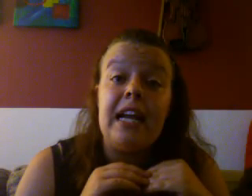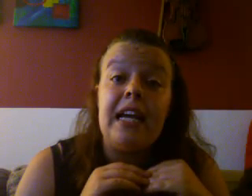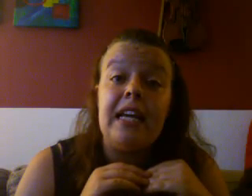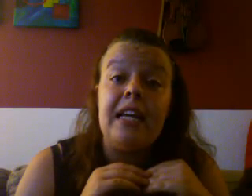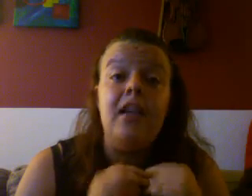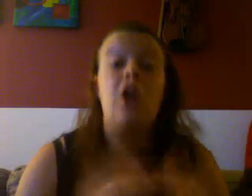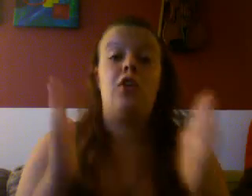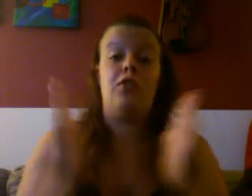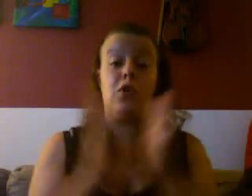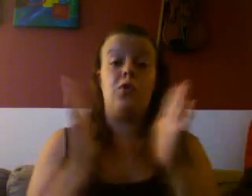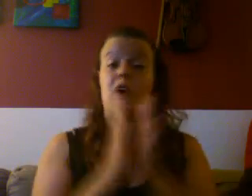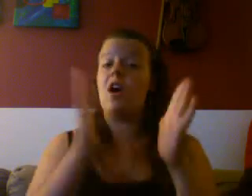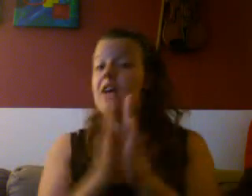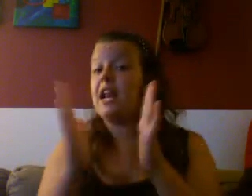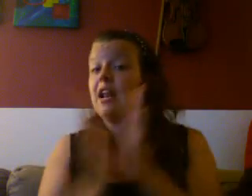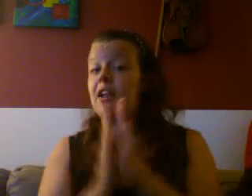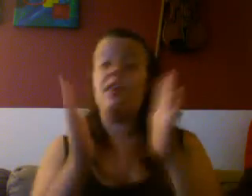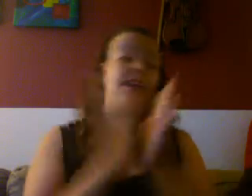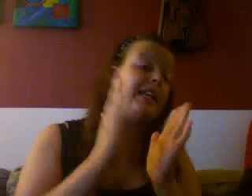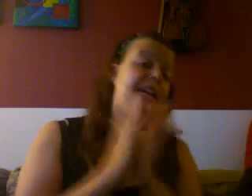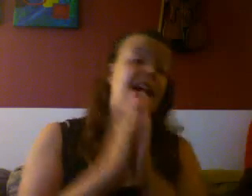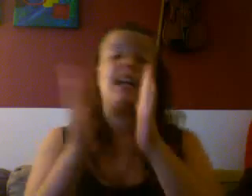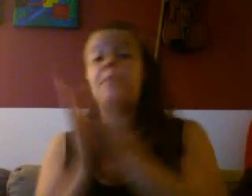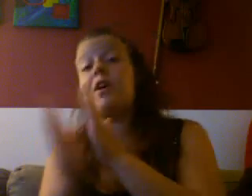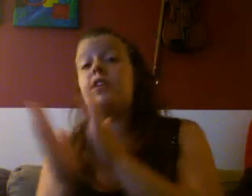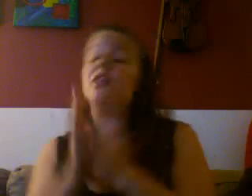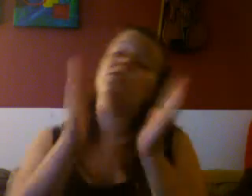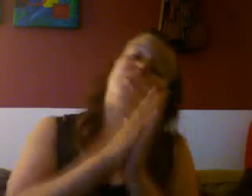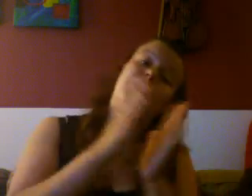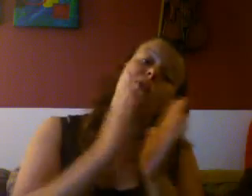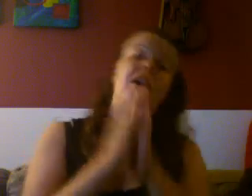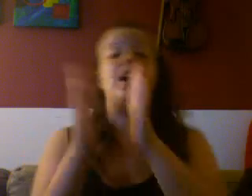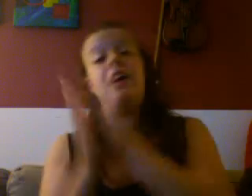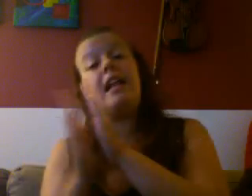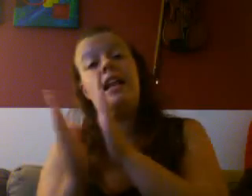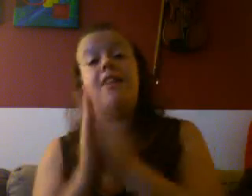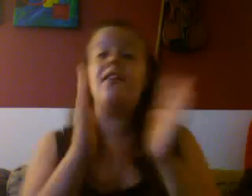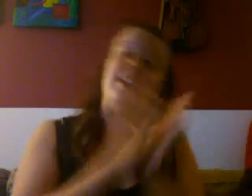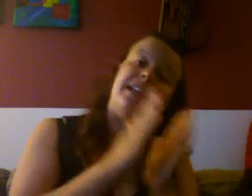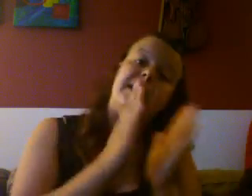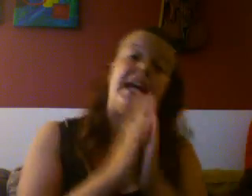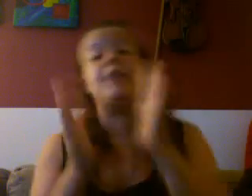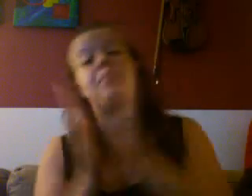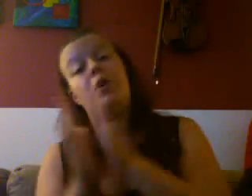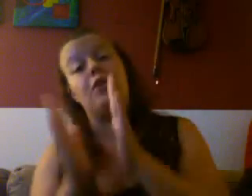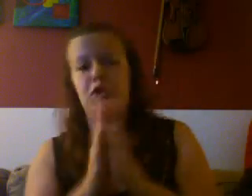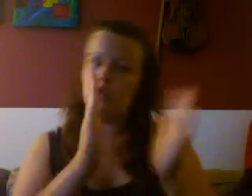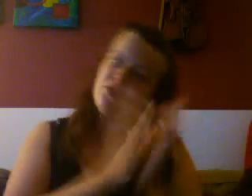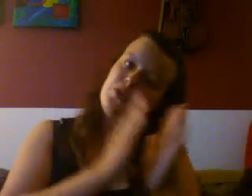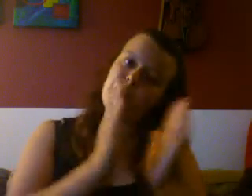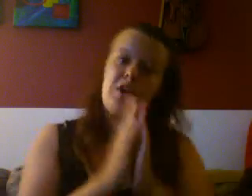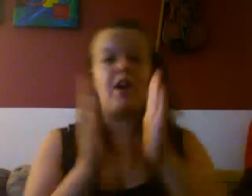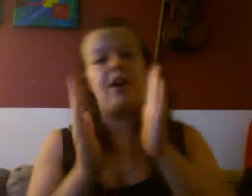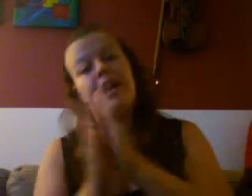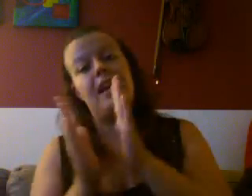Nu vågner alle indianer, børnene, nu vågner alle indianer, børnene, nu vågner alle